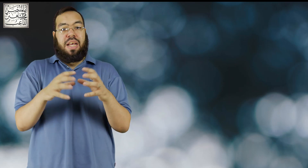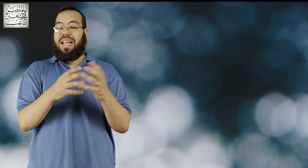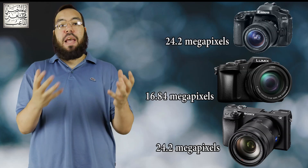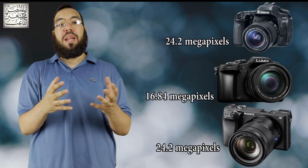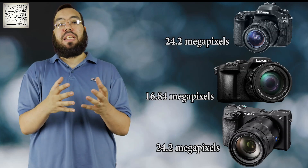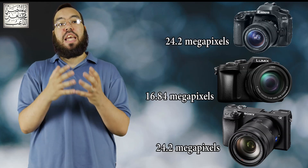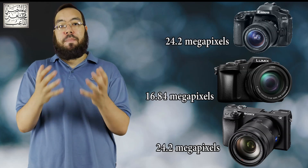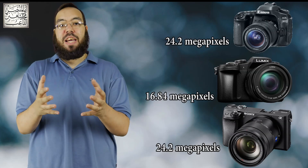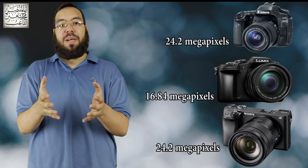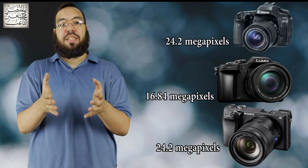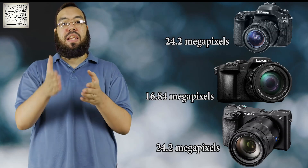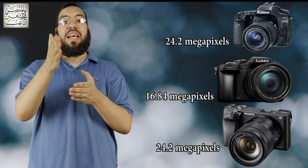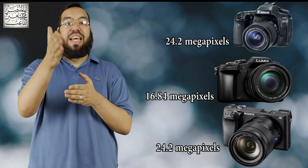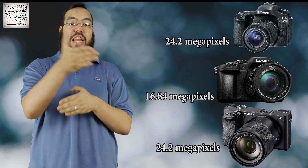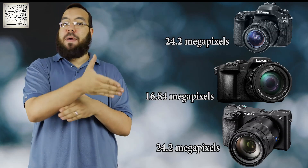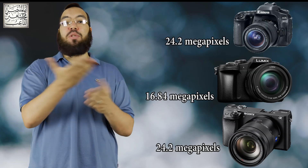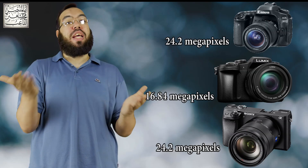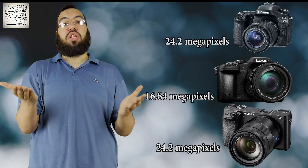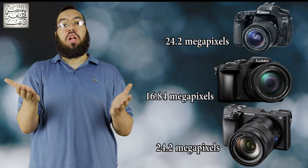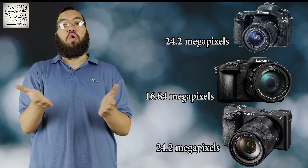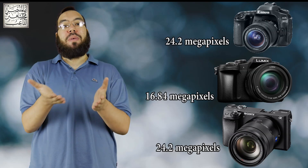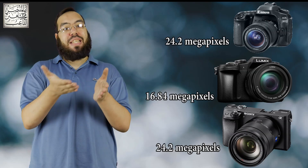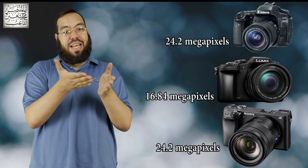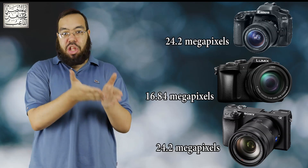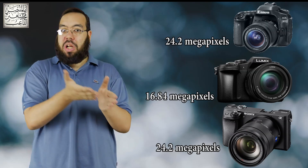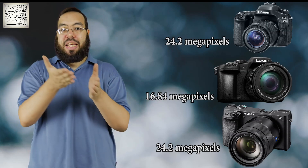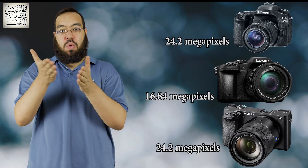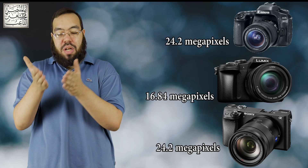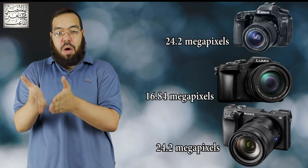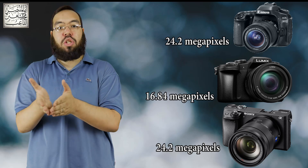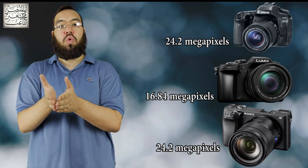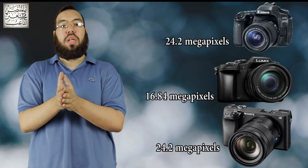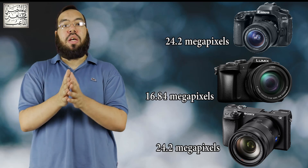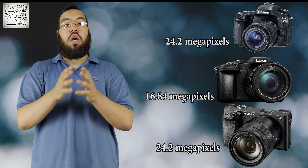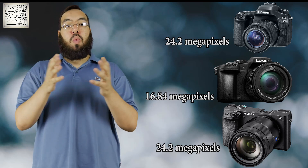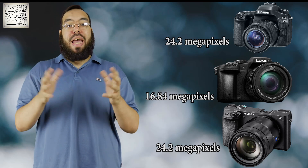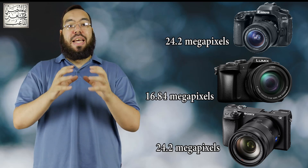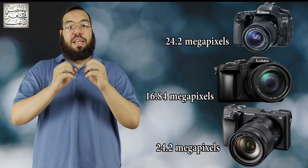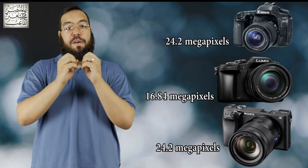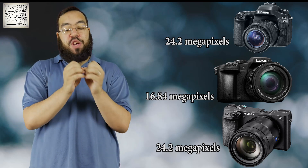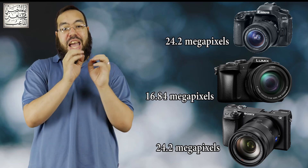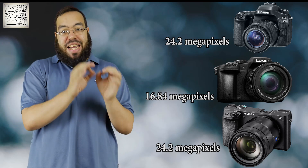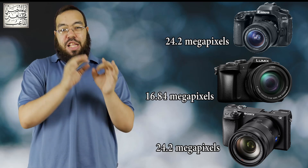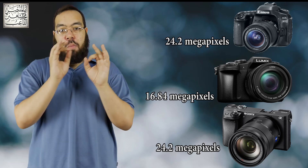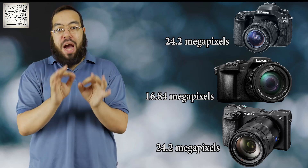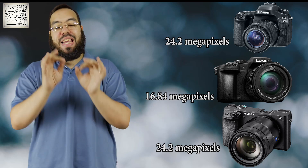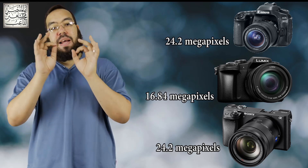الكاميرا دي كان ميجا بيكسل غالبا مش هيختار اللوميكس هيختار الكانون او السوني وهكذا ففي حاجات معينة